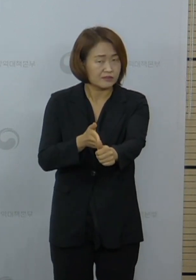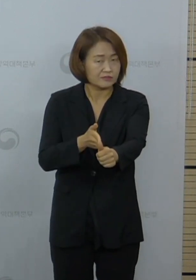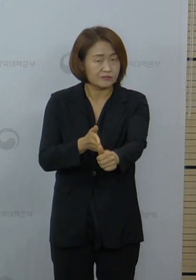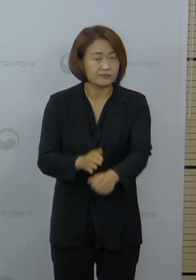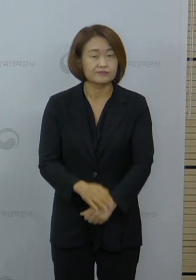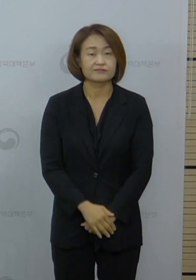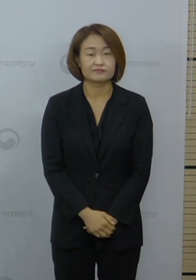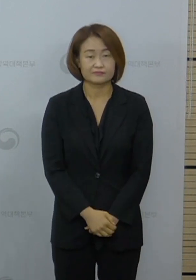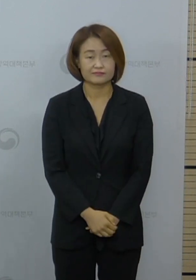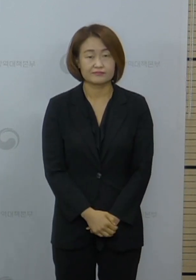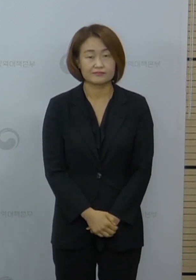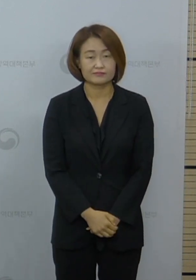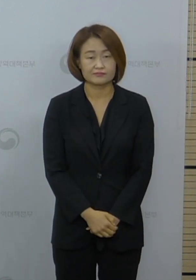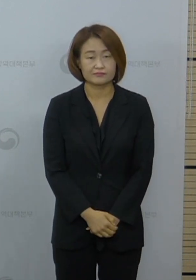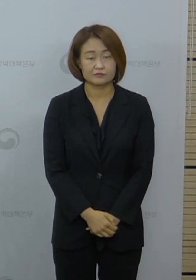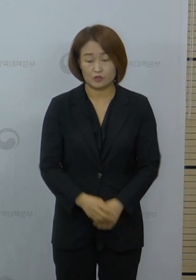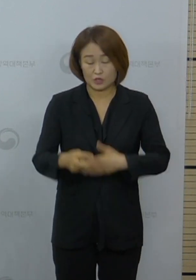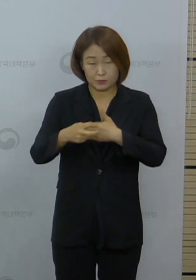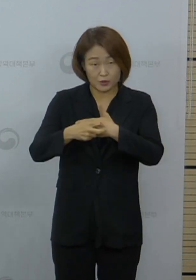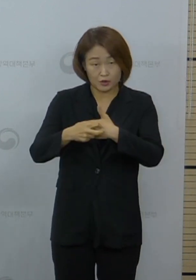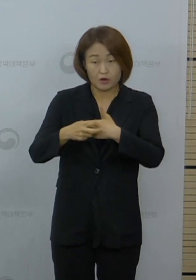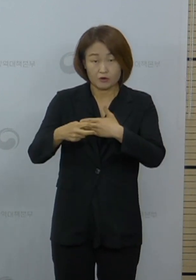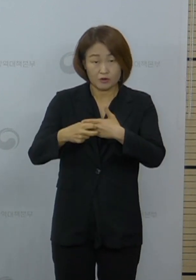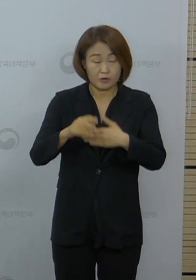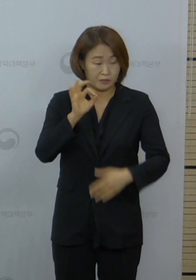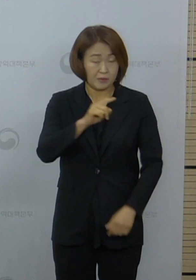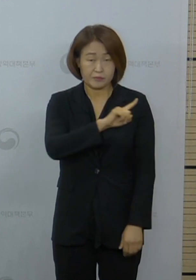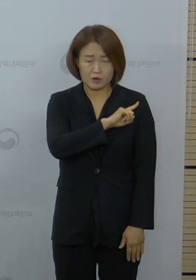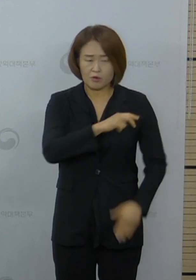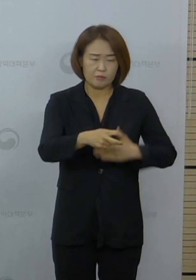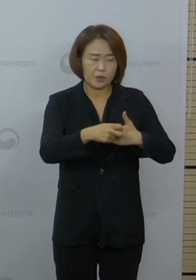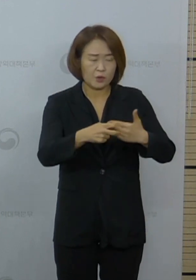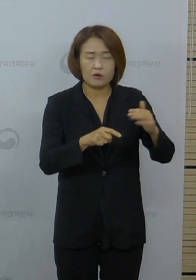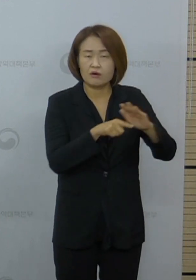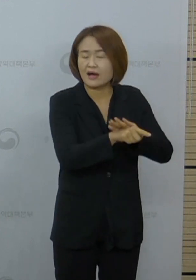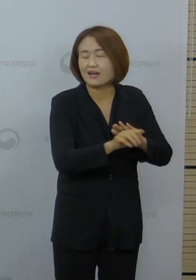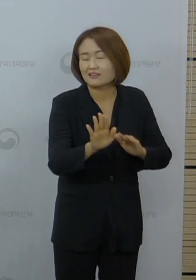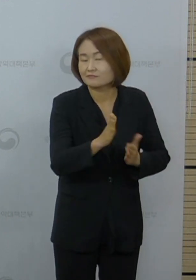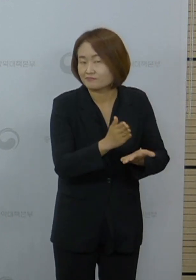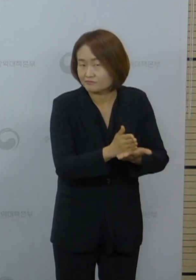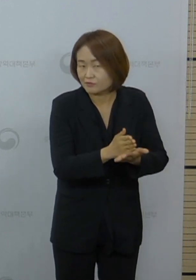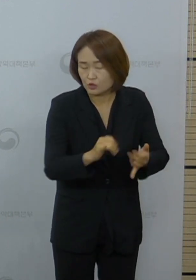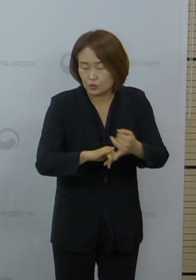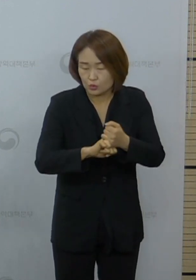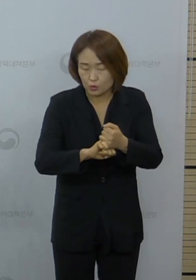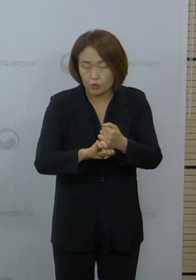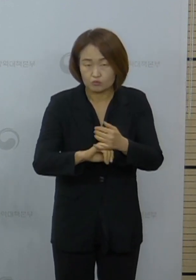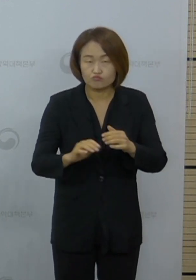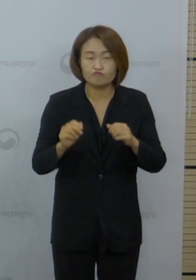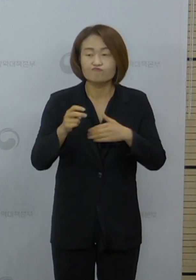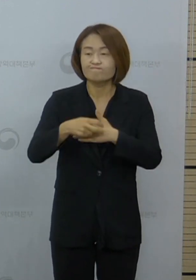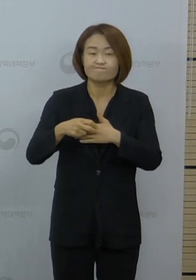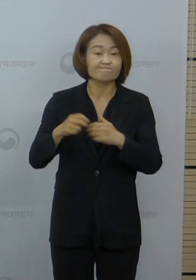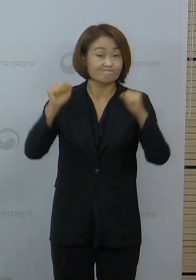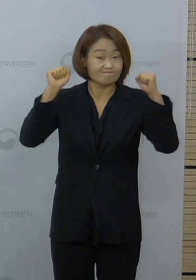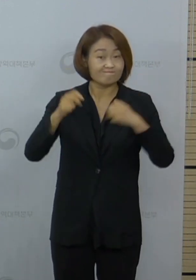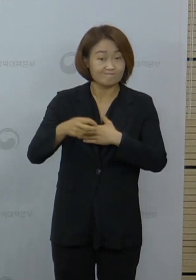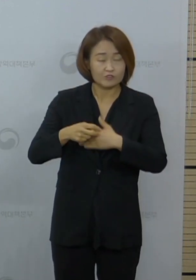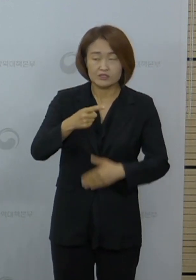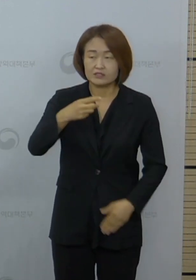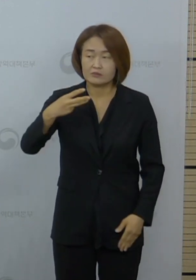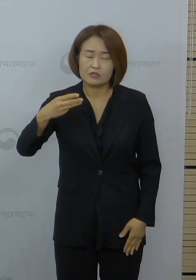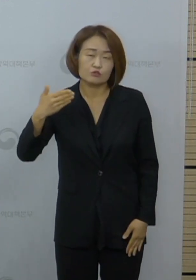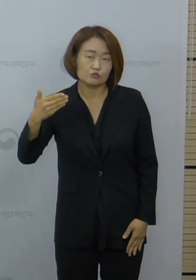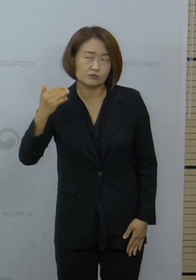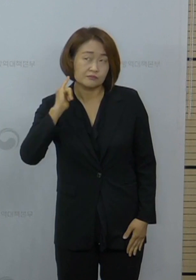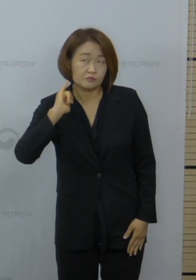병원을 먼저 방문하시지 말고 반드시 보건소나 1339 콜센터에 상담을